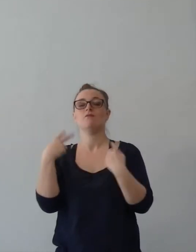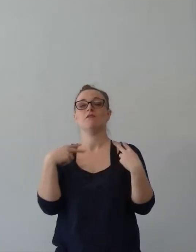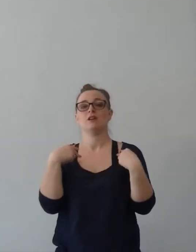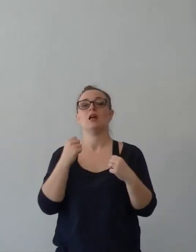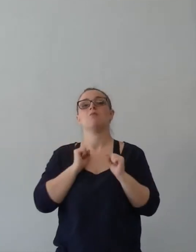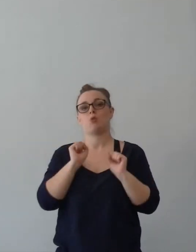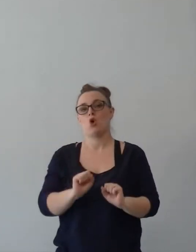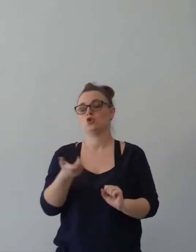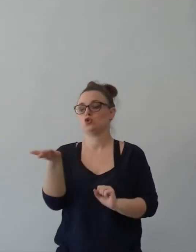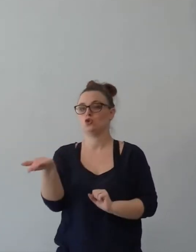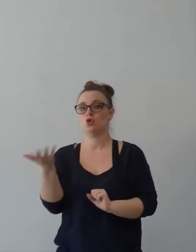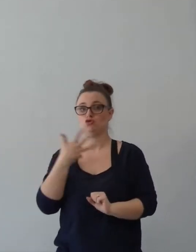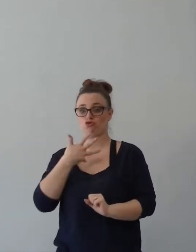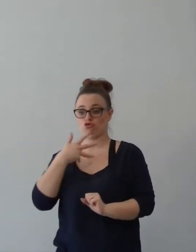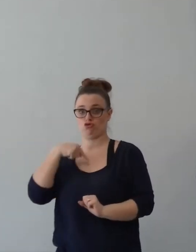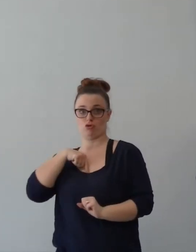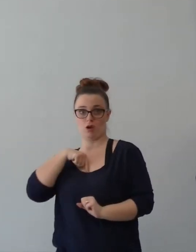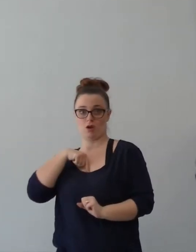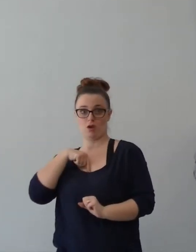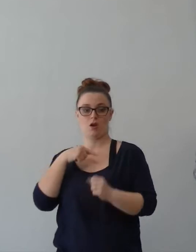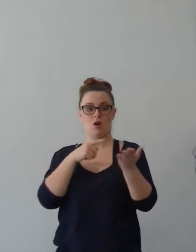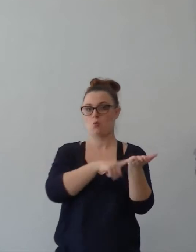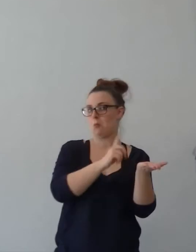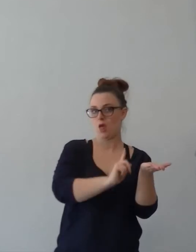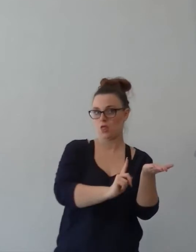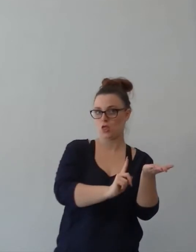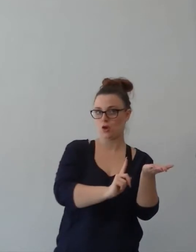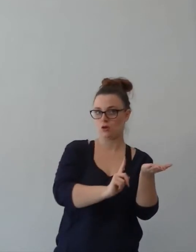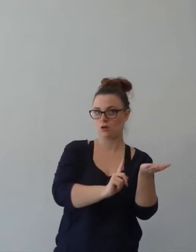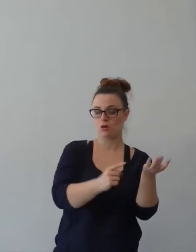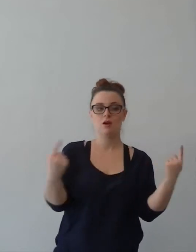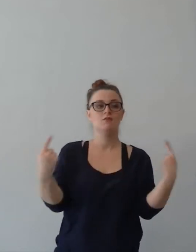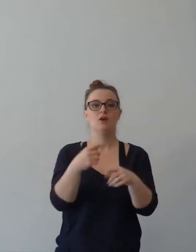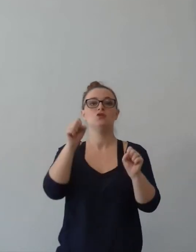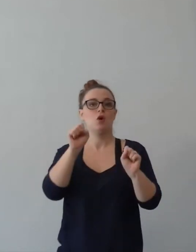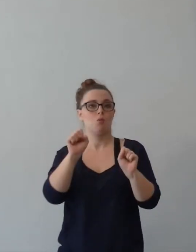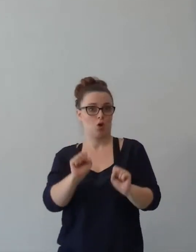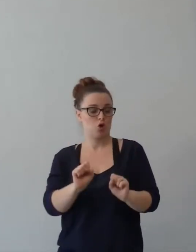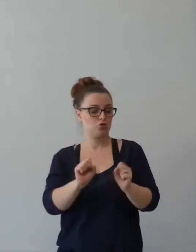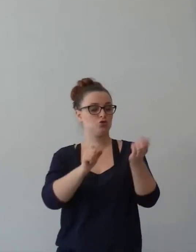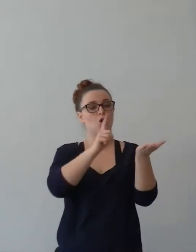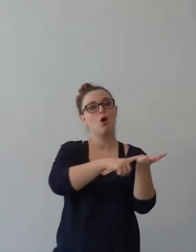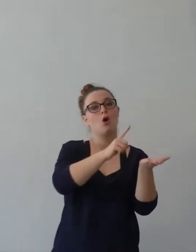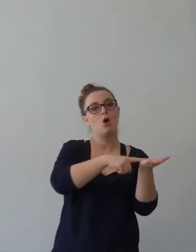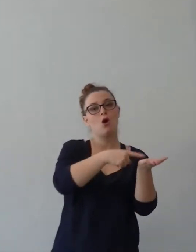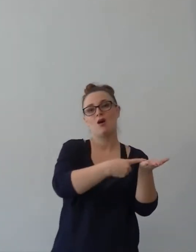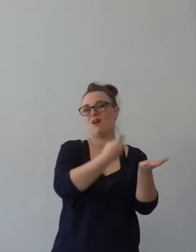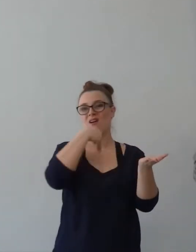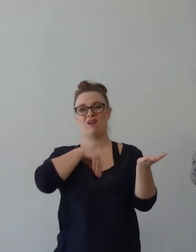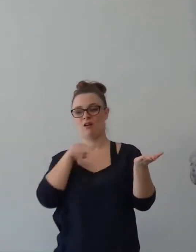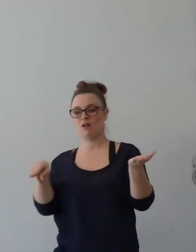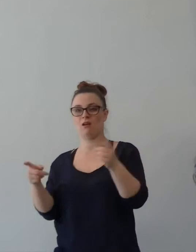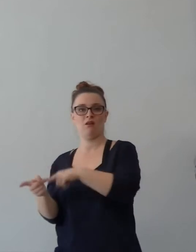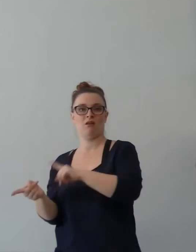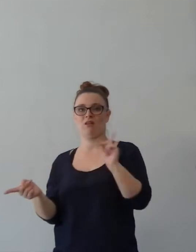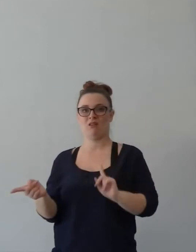Posso come credente non avere la felicità, ma essere gioioso come lui. È questo per quando, diciamo, trova